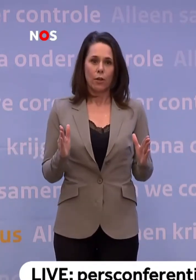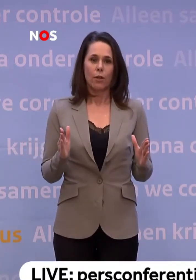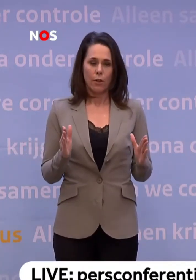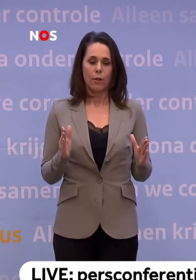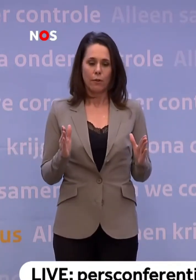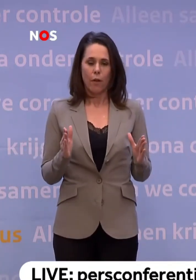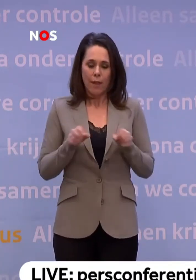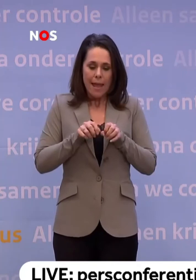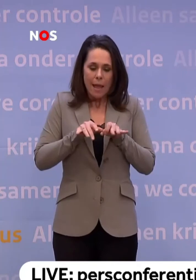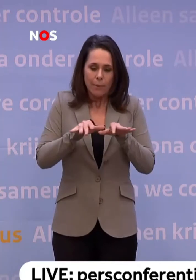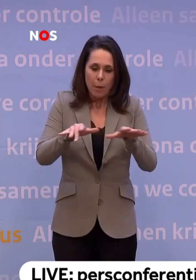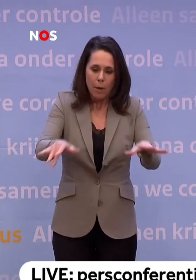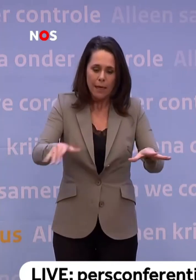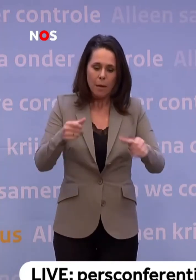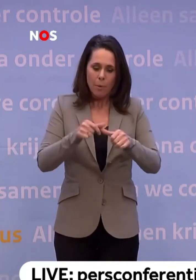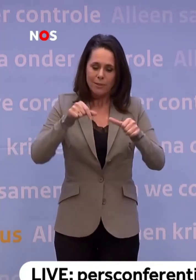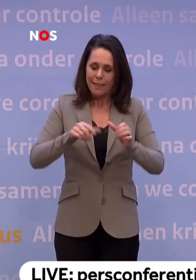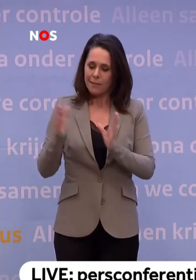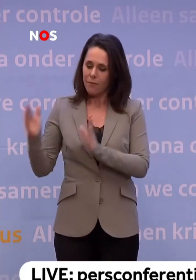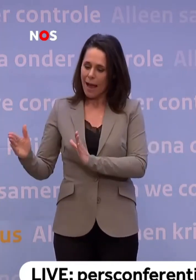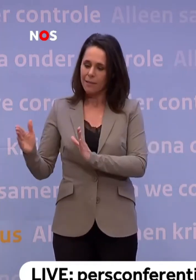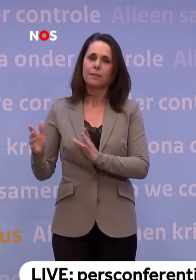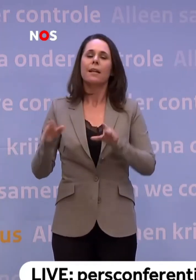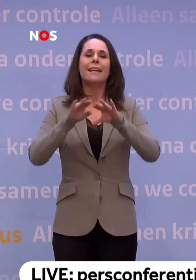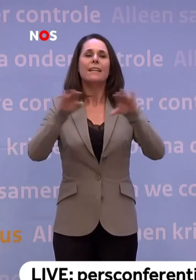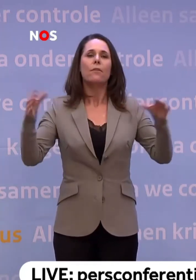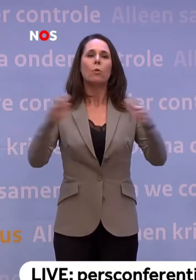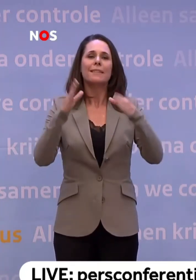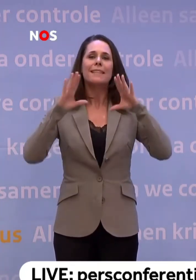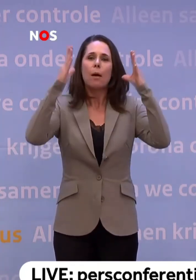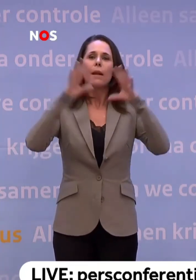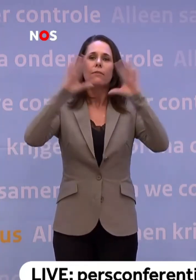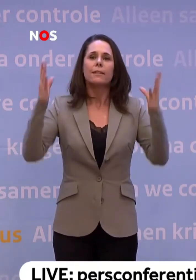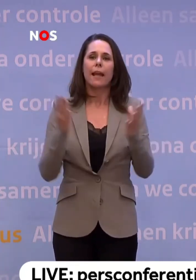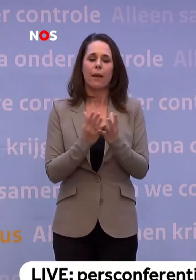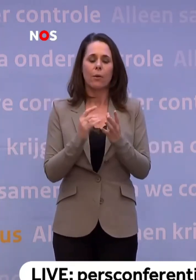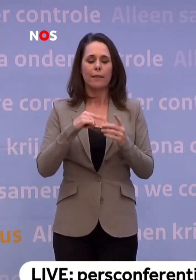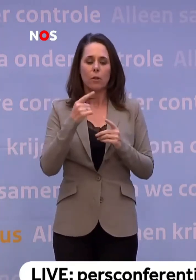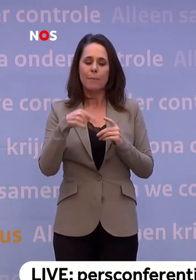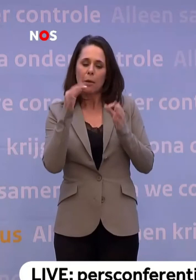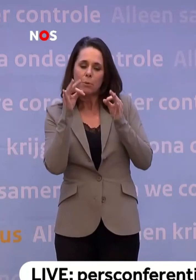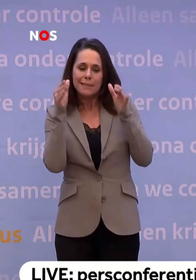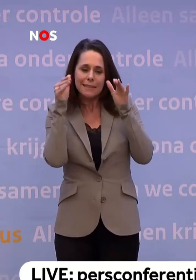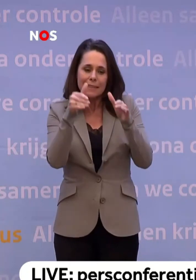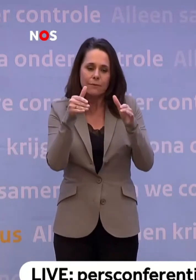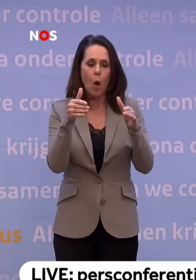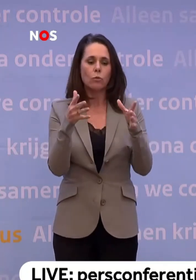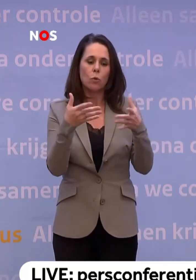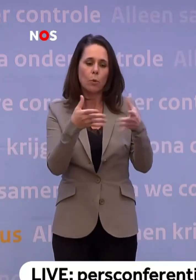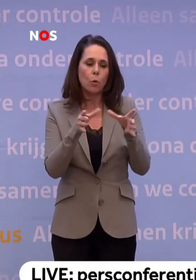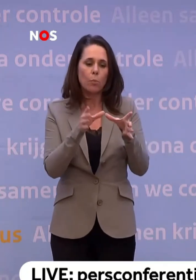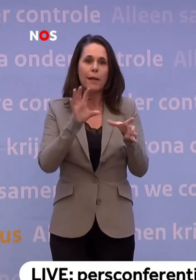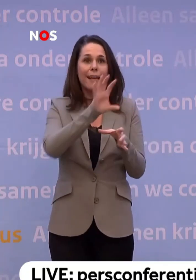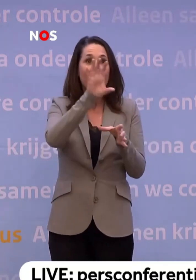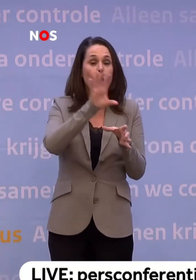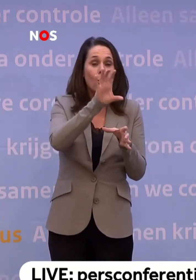epidemiologie passen. Dat is op het niveau van de samenleving als geheel. Daarnaast kun je wat preciezer focussen op groepen. Dan kun je zeggen, we kiezen een regionale